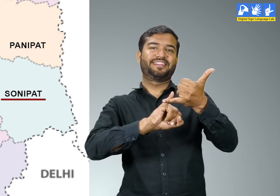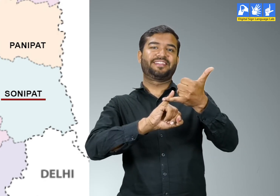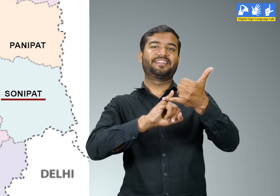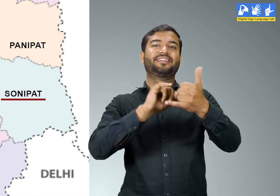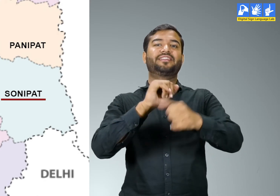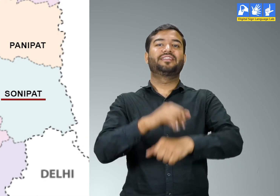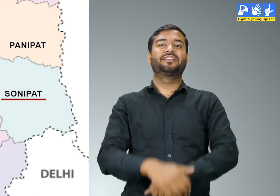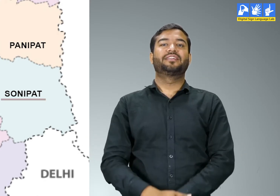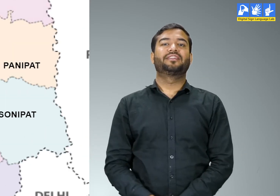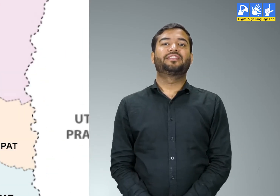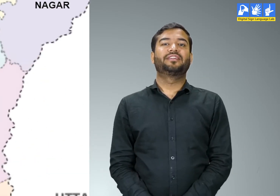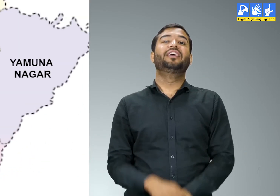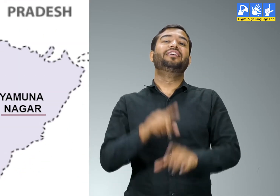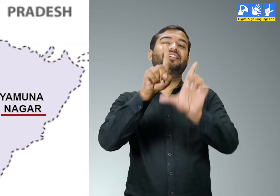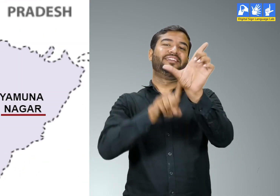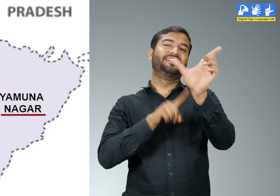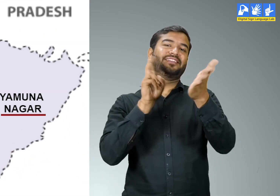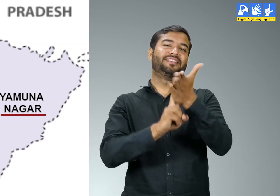यमना नगर